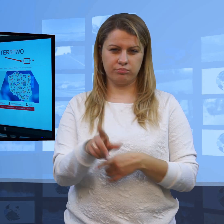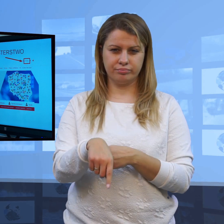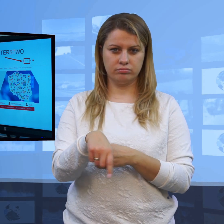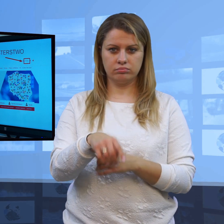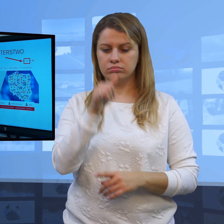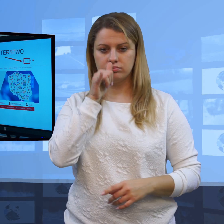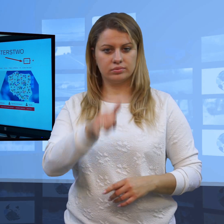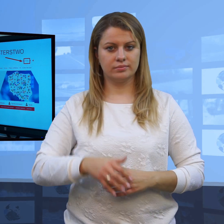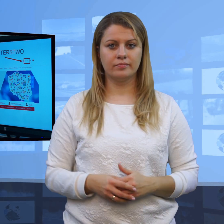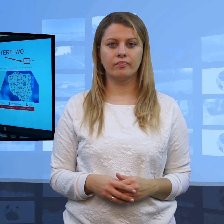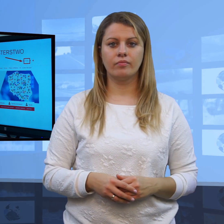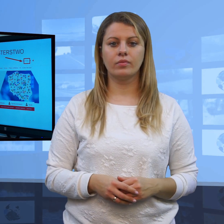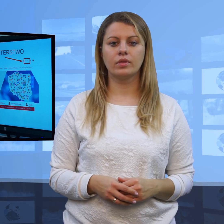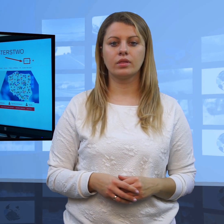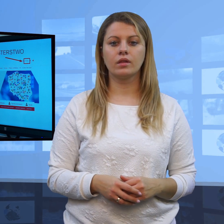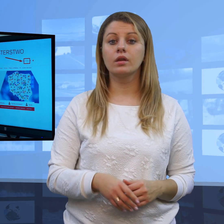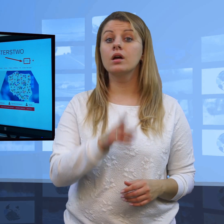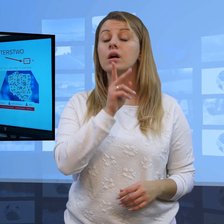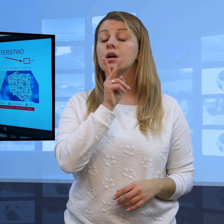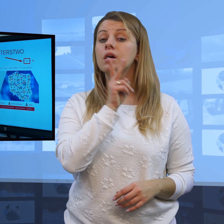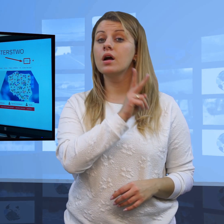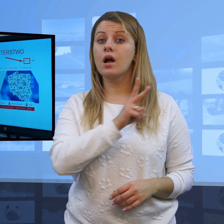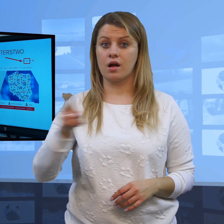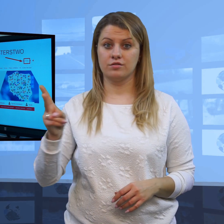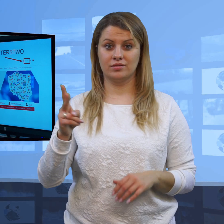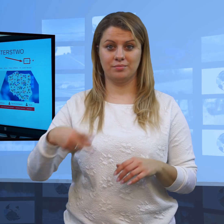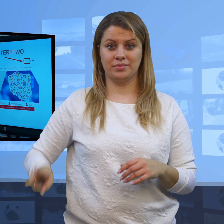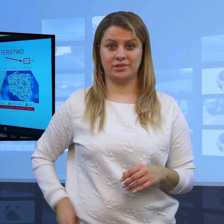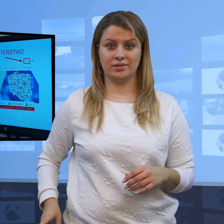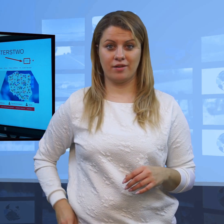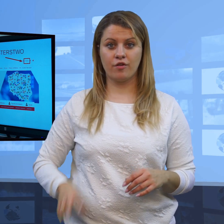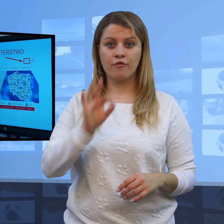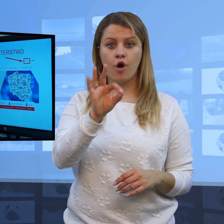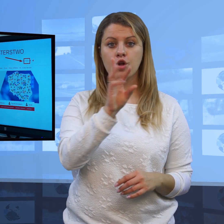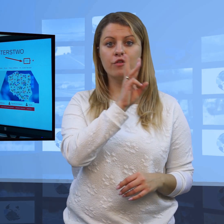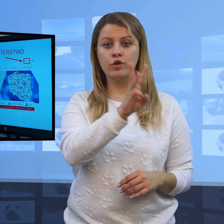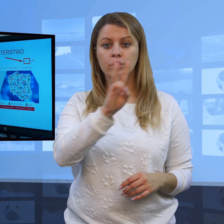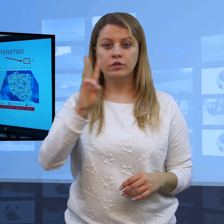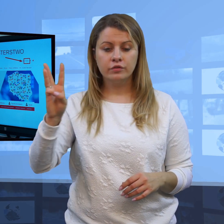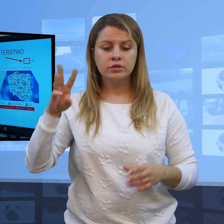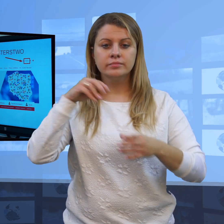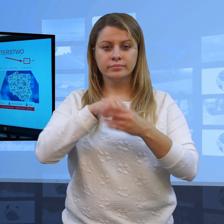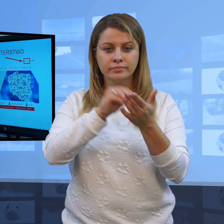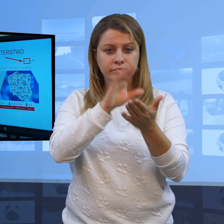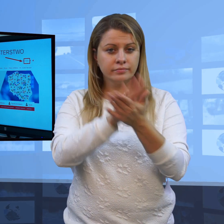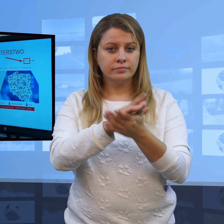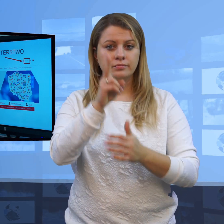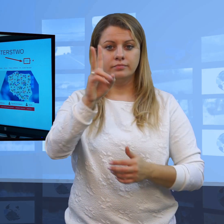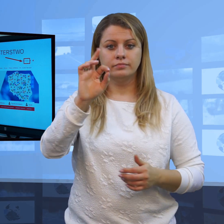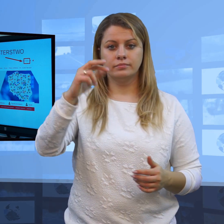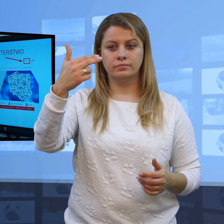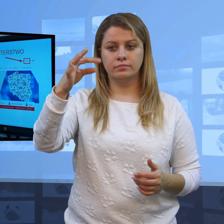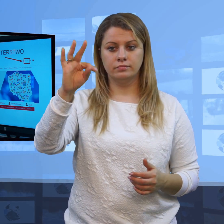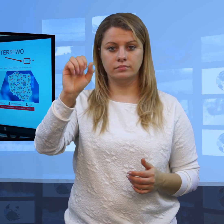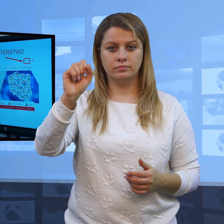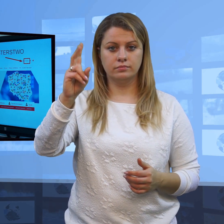udzielania odpowiedzi dziennikarzom i każda ma na swojej stronie internetowej informacje o tym,